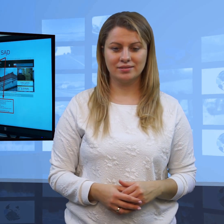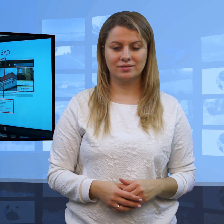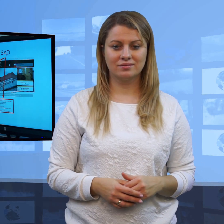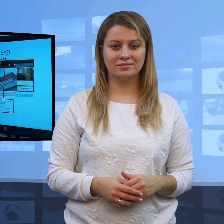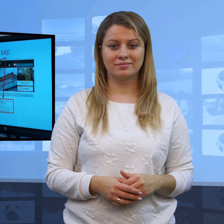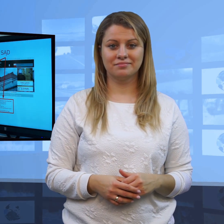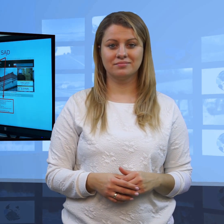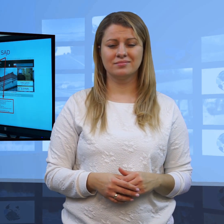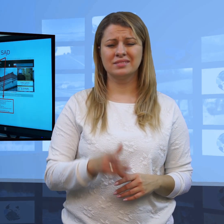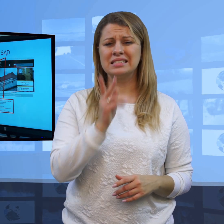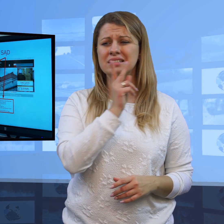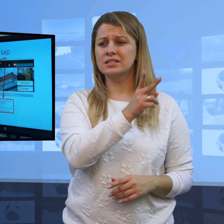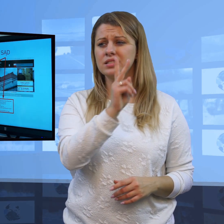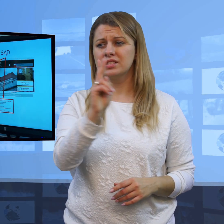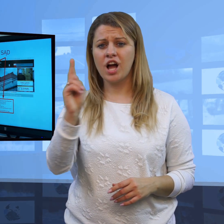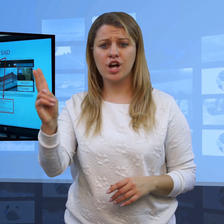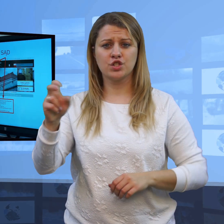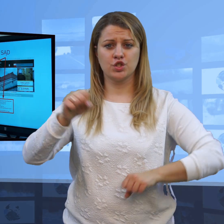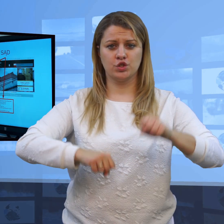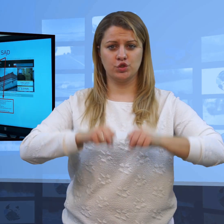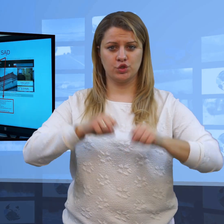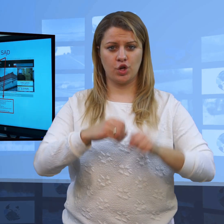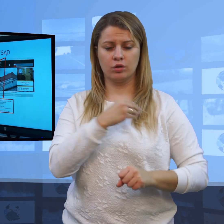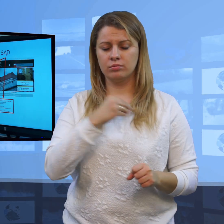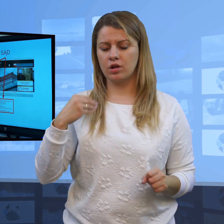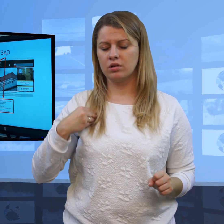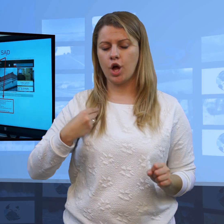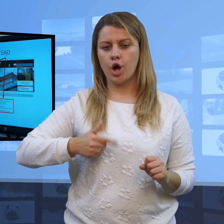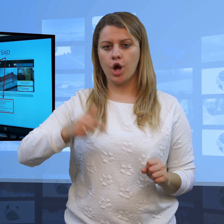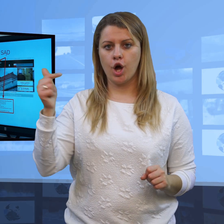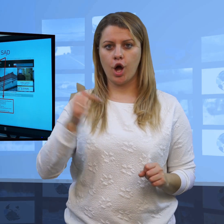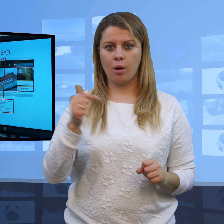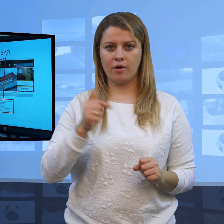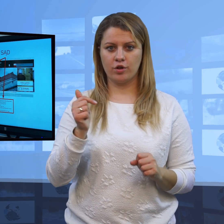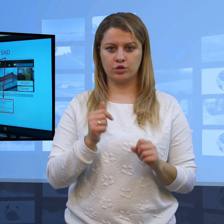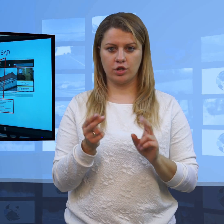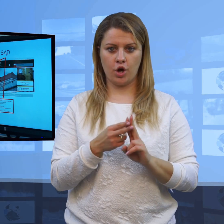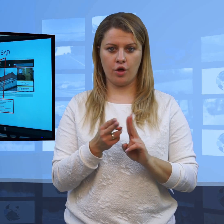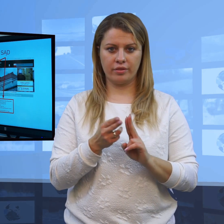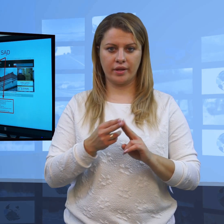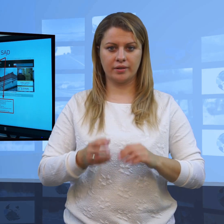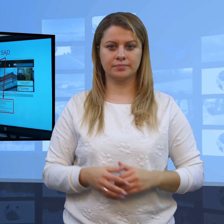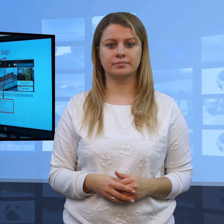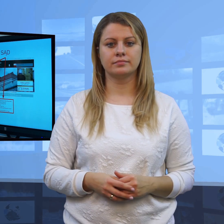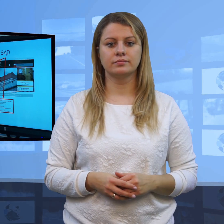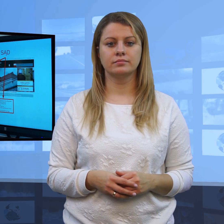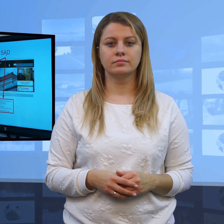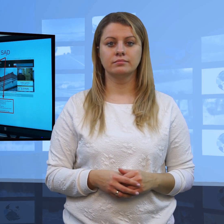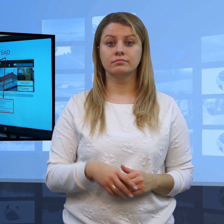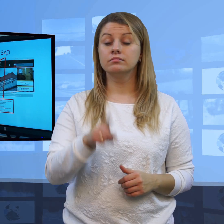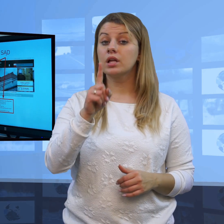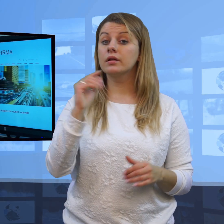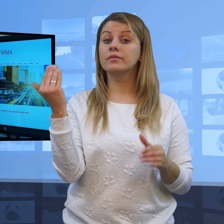sprawę. Taką informację znajdziecie Państwo na stronie każdego sądu w Polsce. To jest obowiązek.